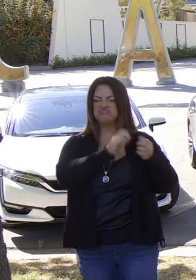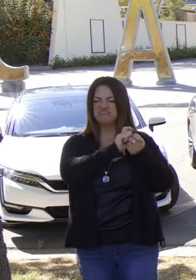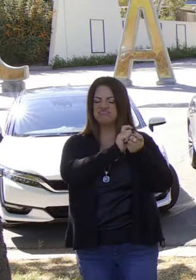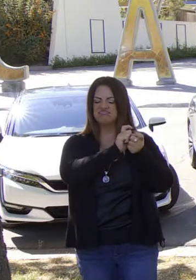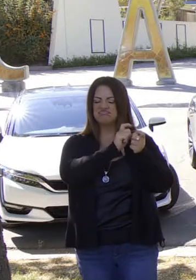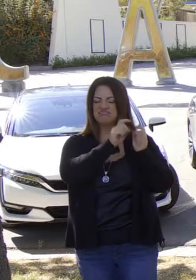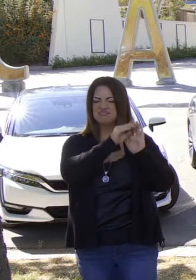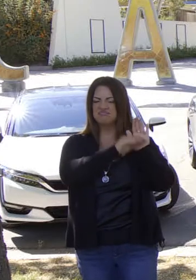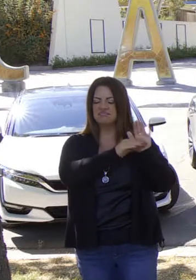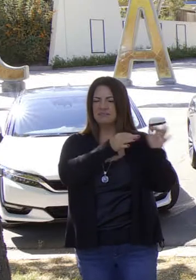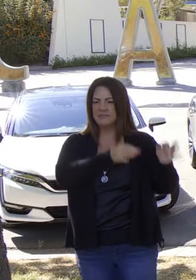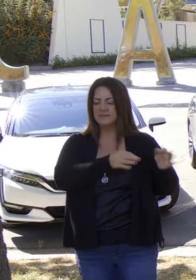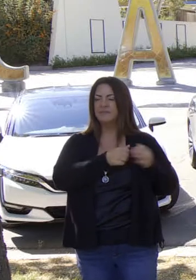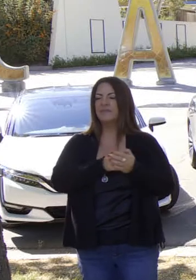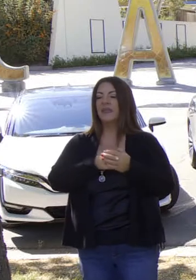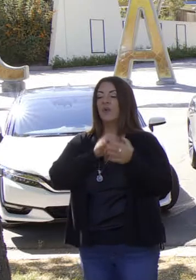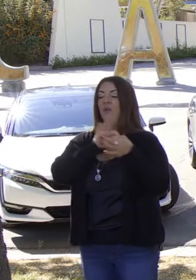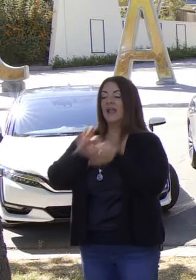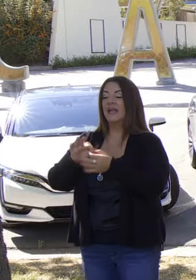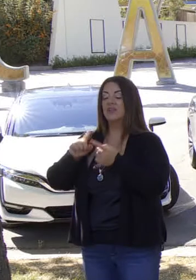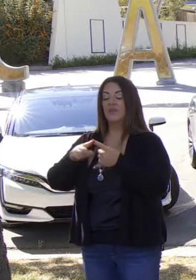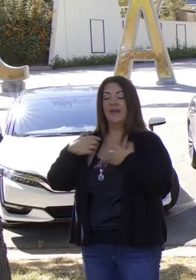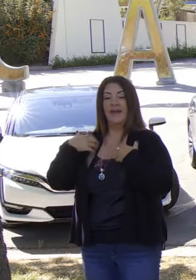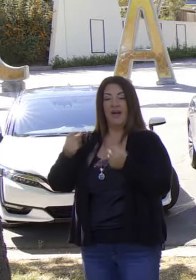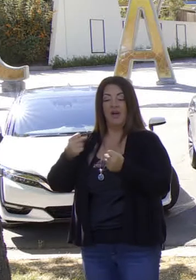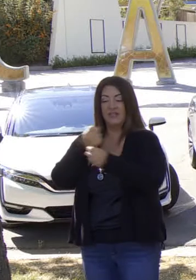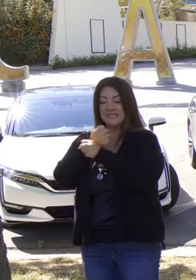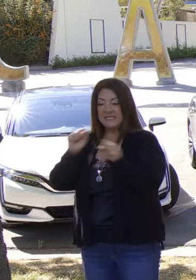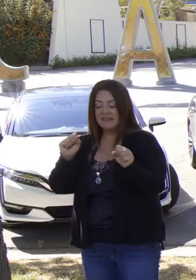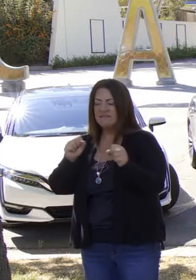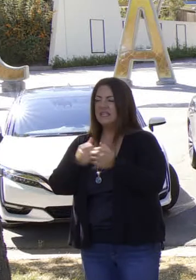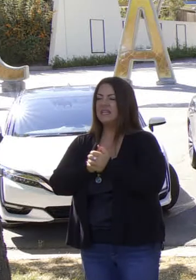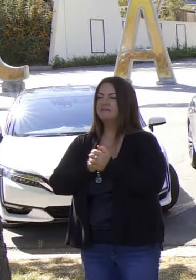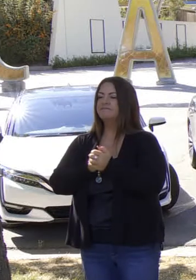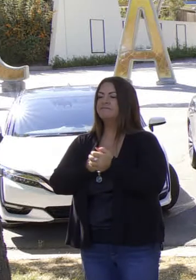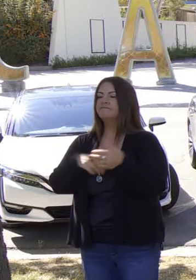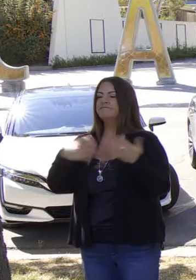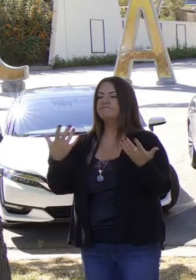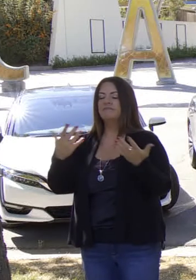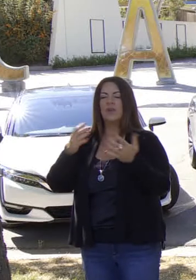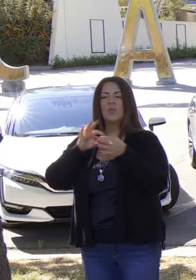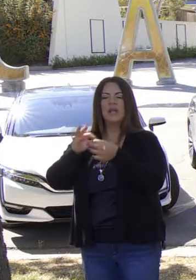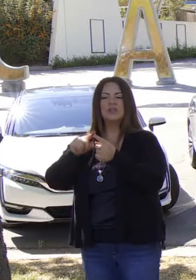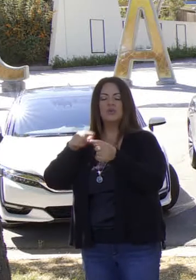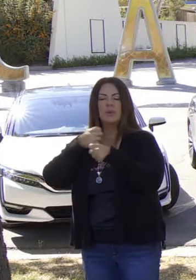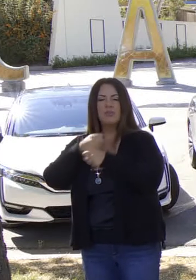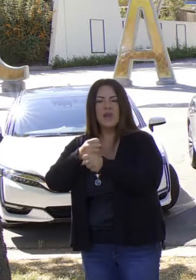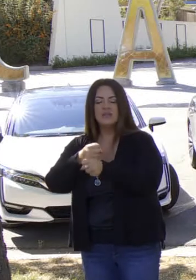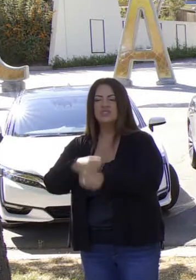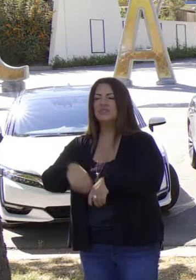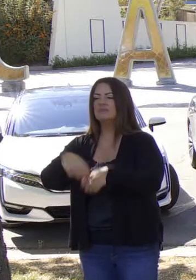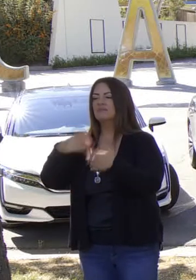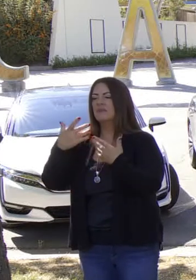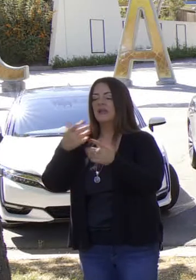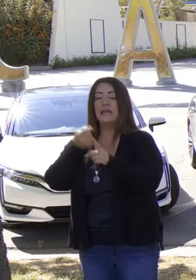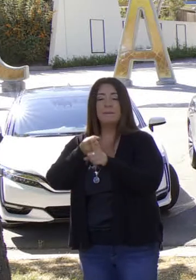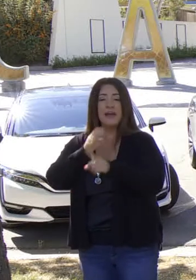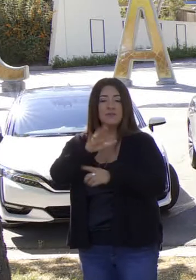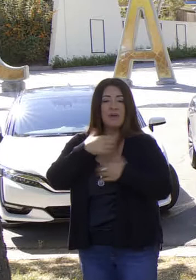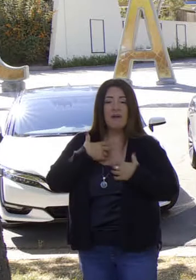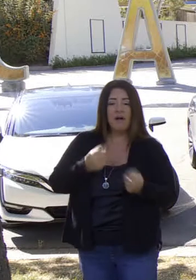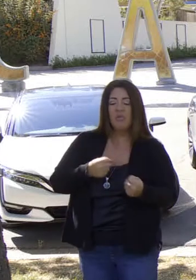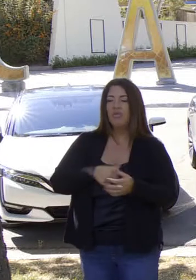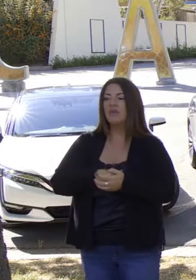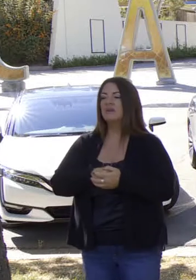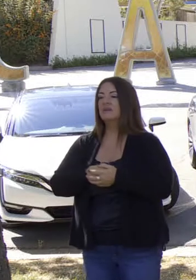finales del año en cuestión de normas de salubridad. Y en cuanto a áreas